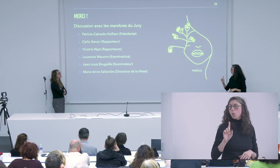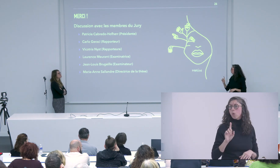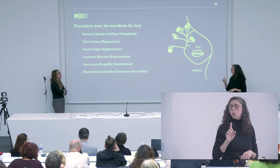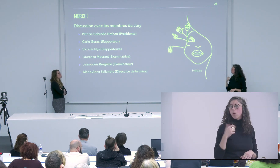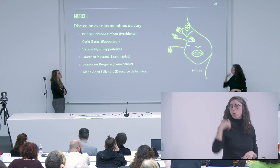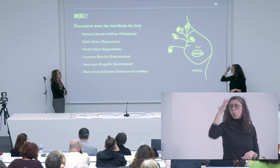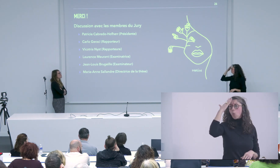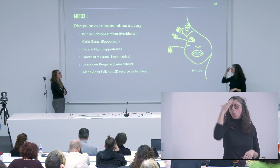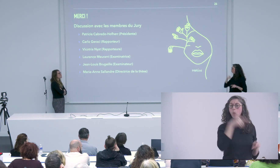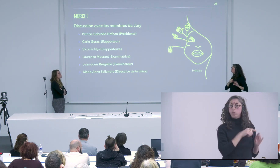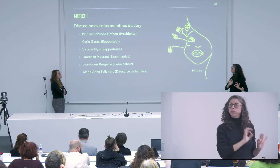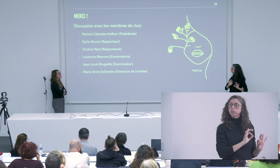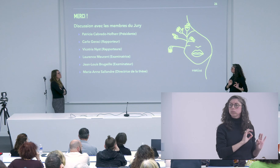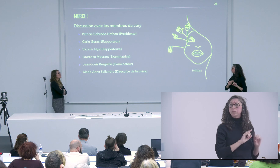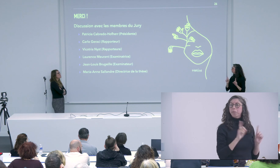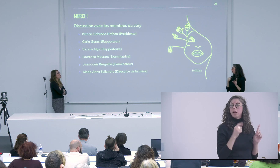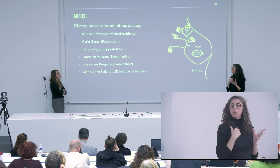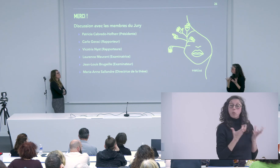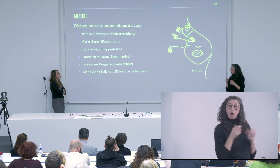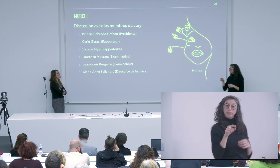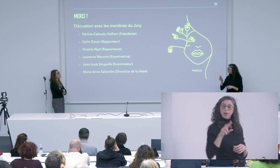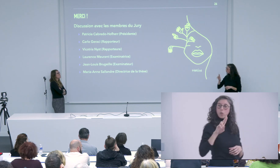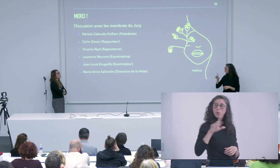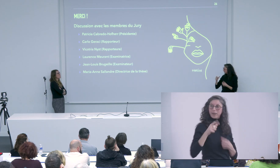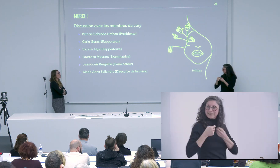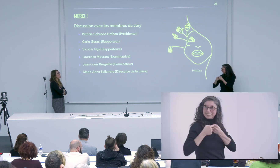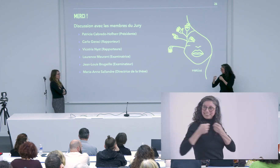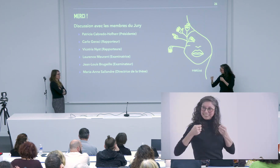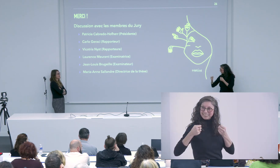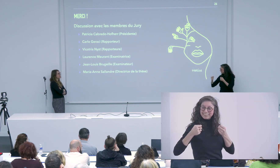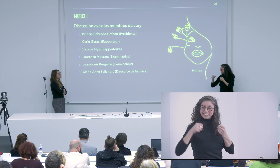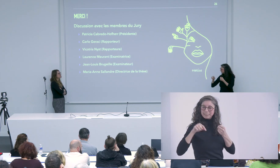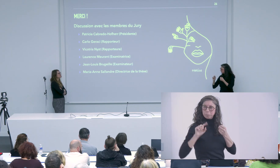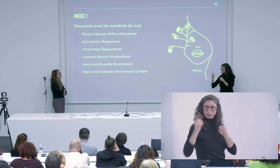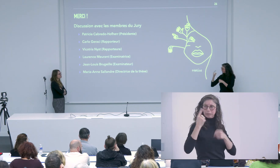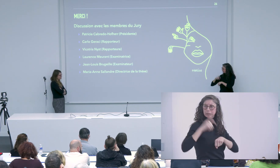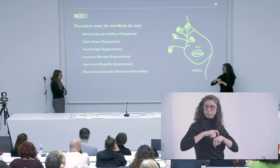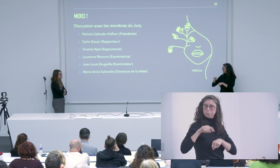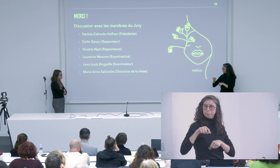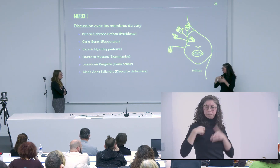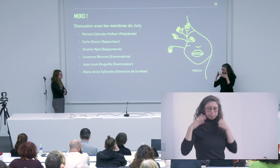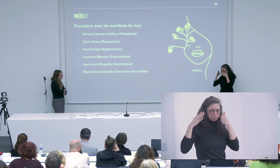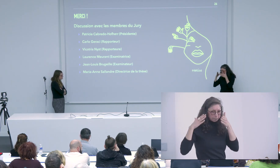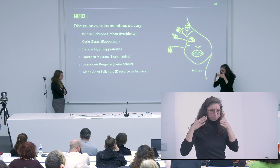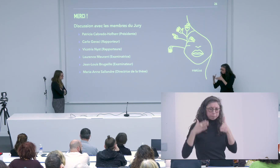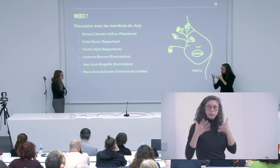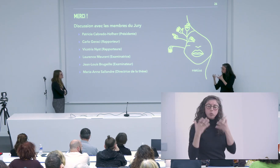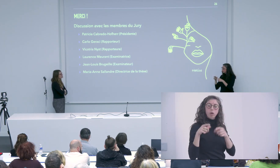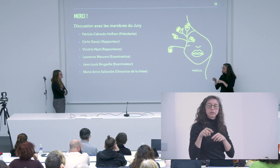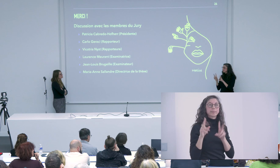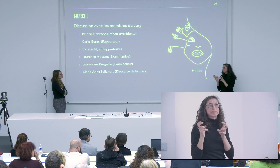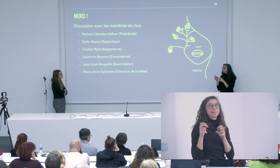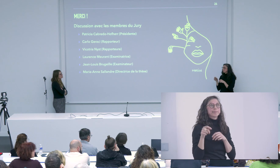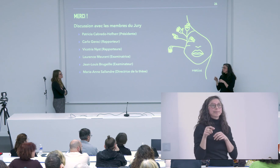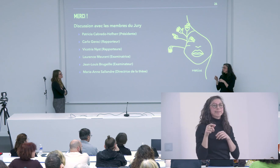Donc, je n'ai pas laissé de côté les unités de transfert, mais moi, je voulais davantage me fixer sur les